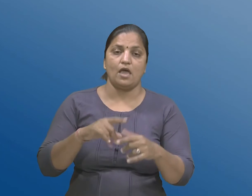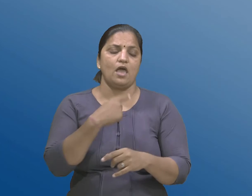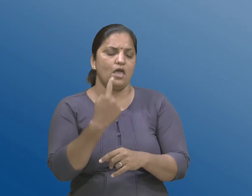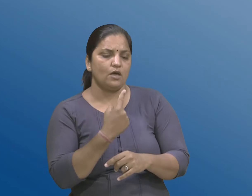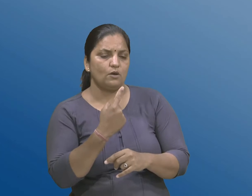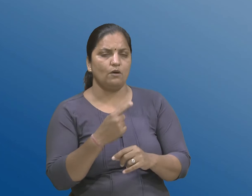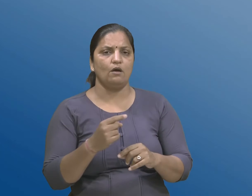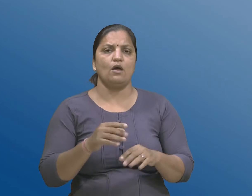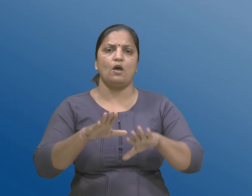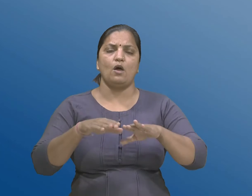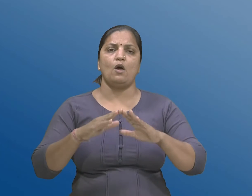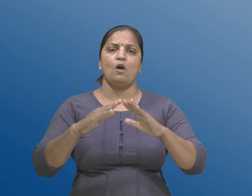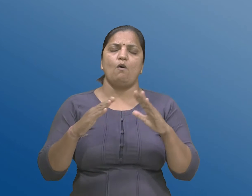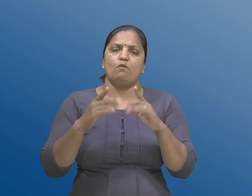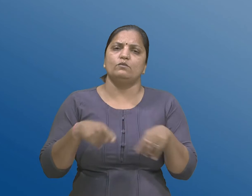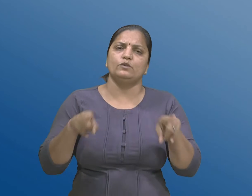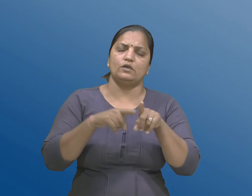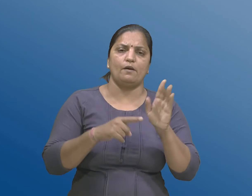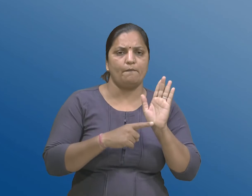अभु Si